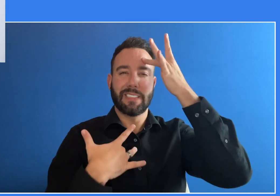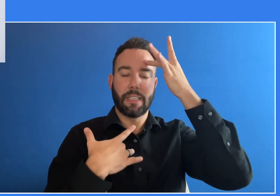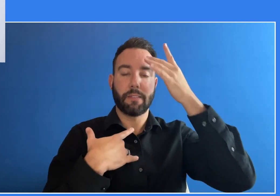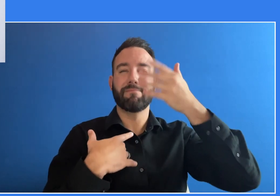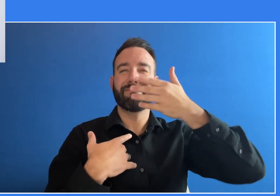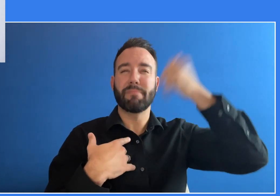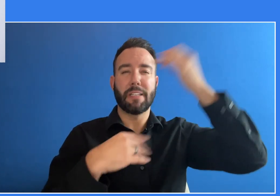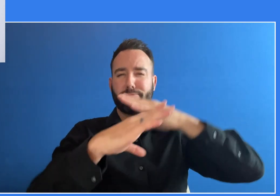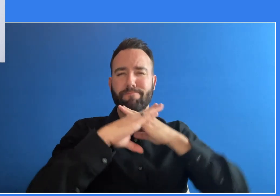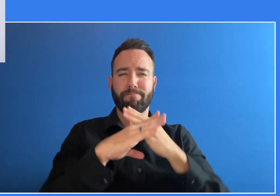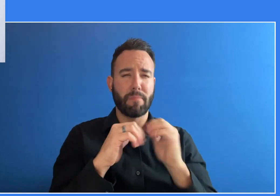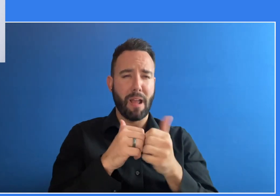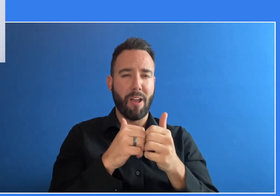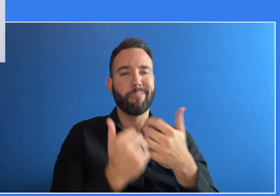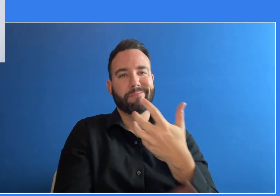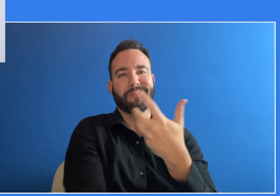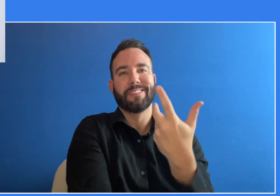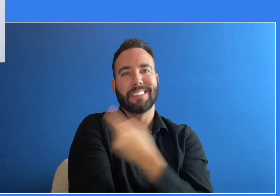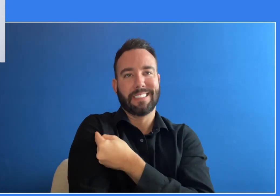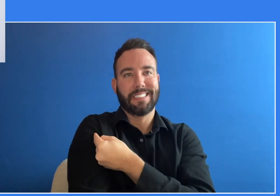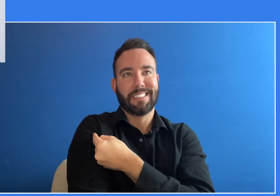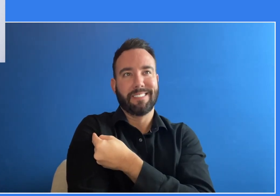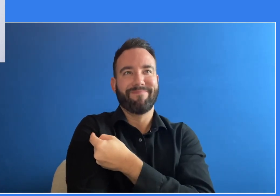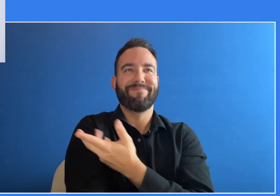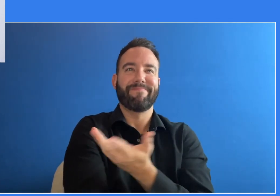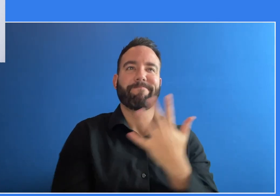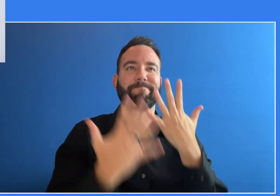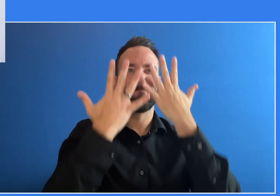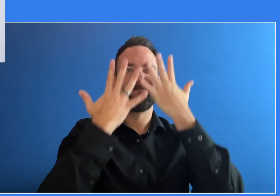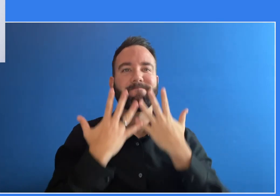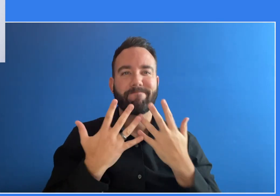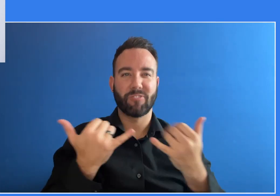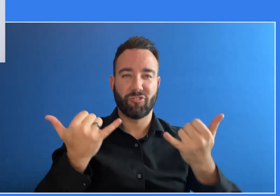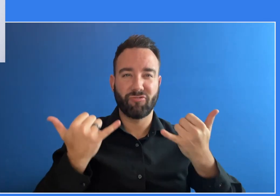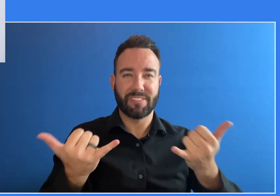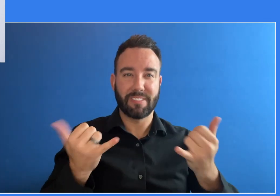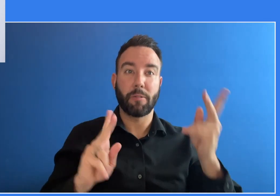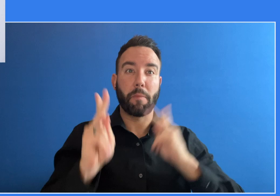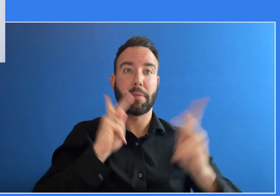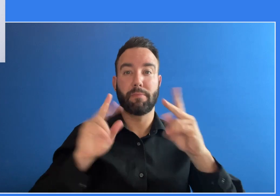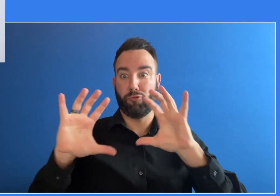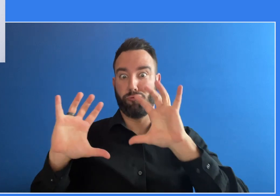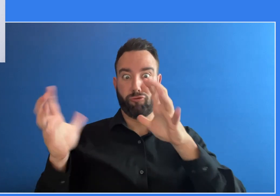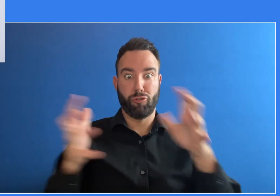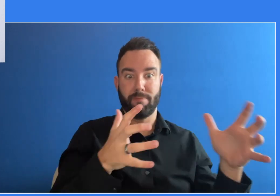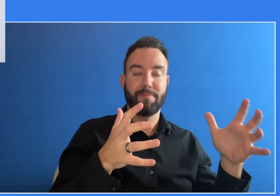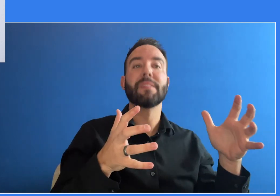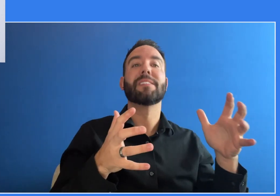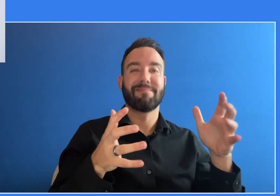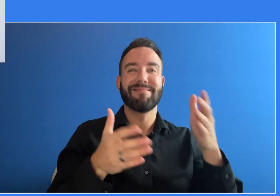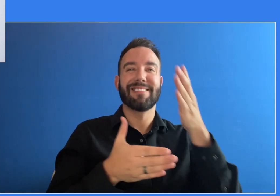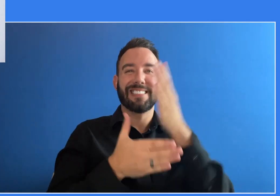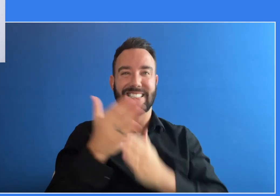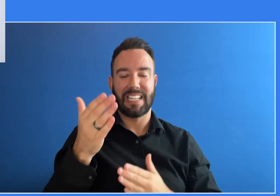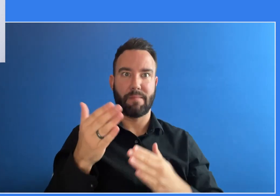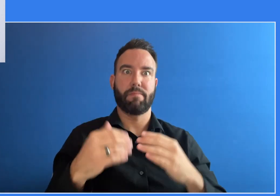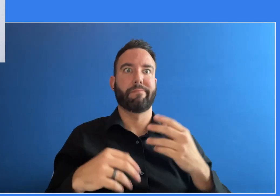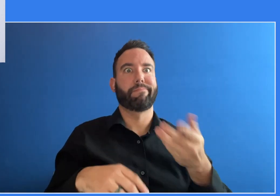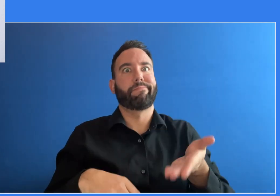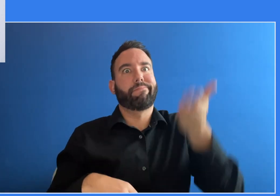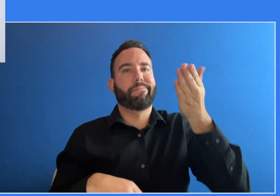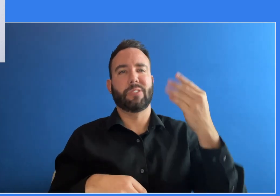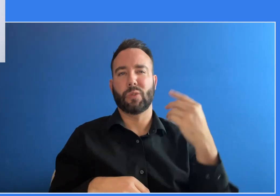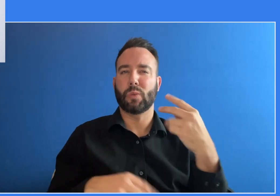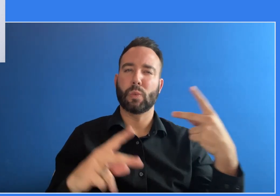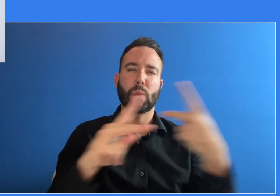Vacunarse contra la influenza o gripe es la mejor manera de protegerse contra esta enfermedad que puede ser grave y llevar